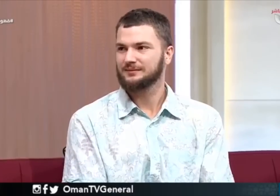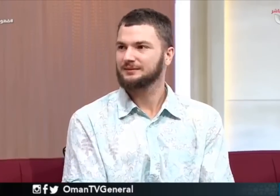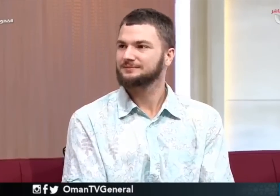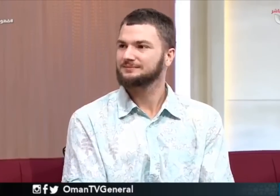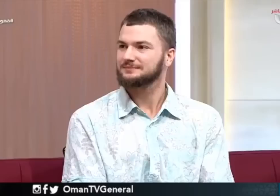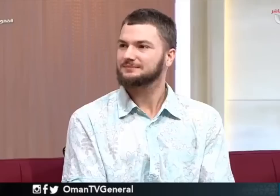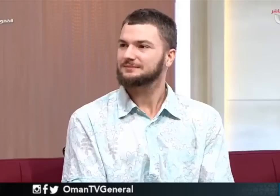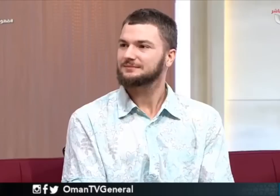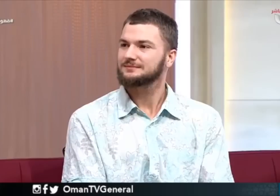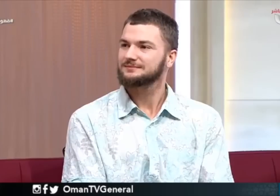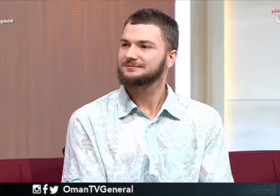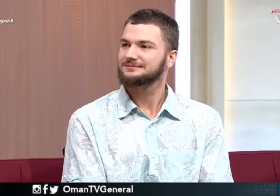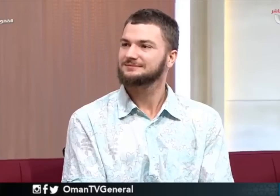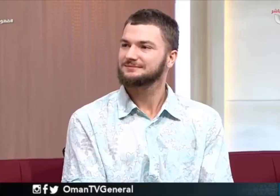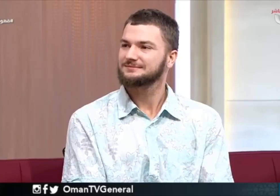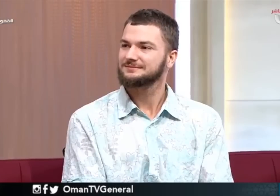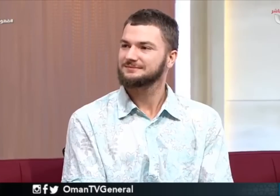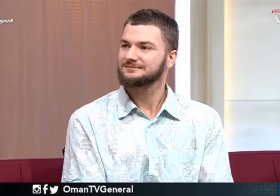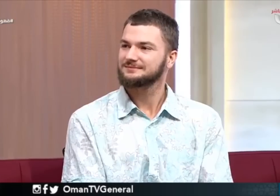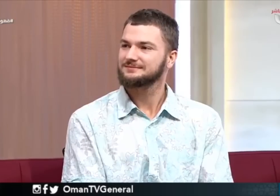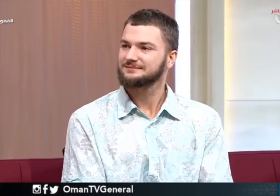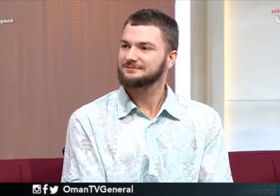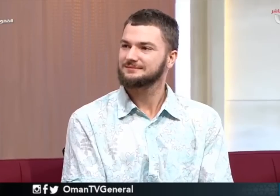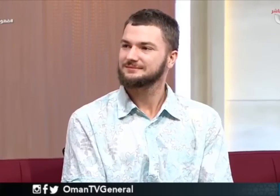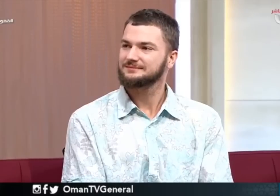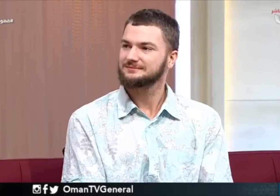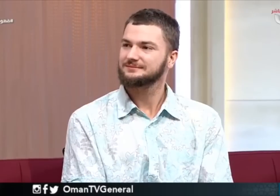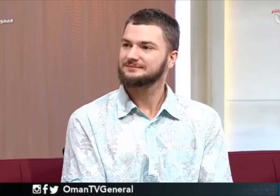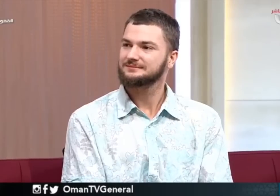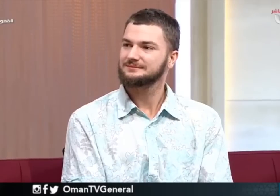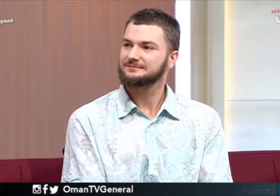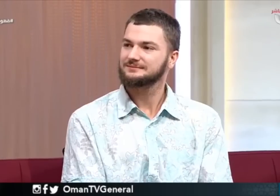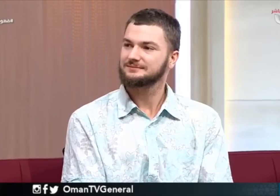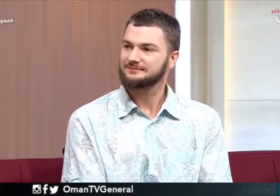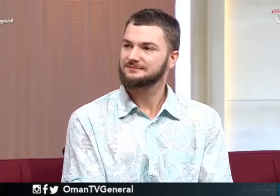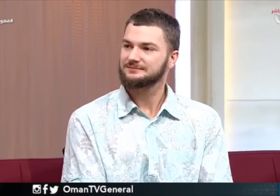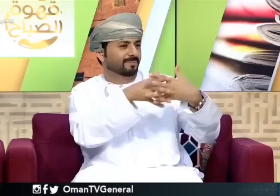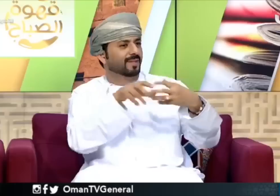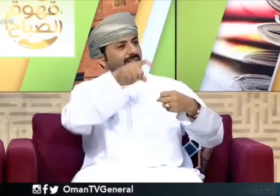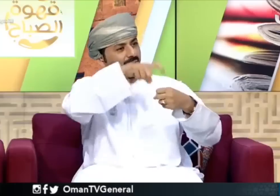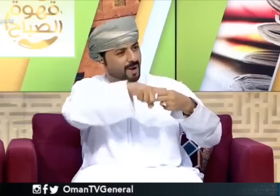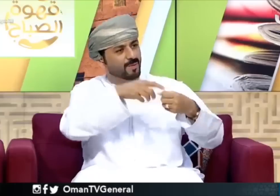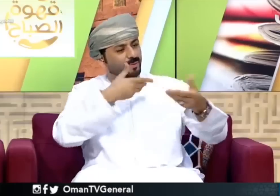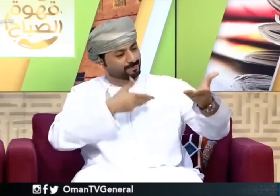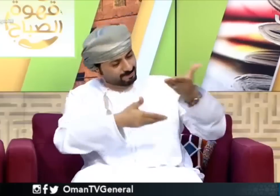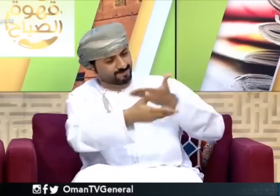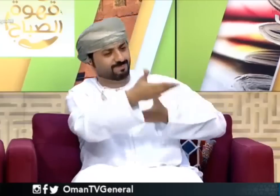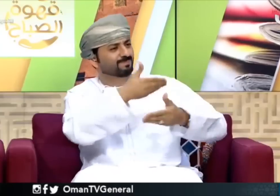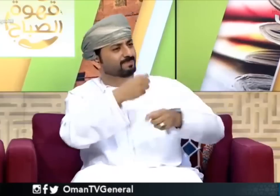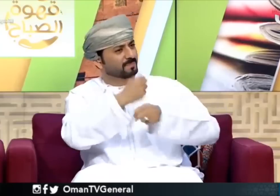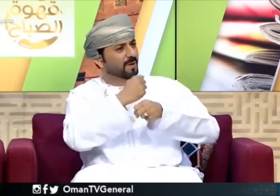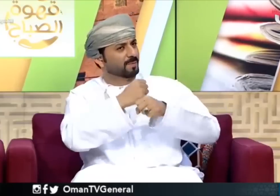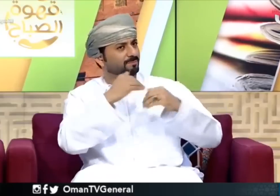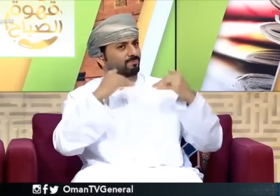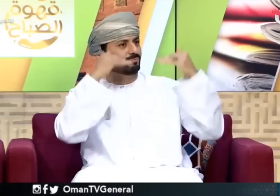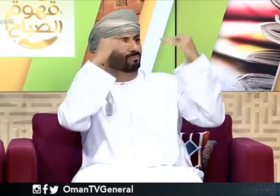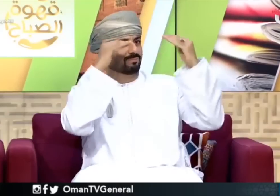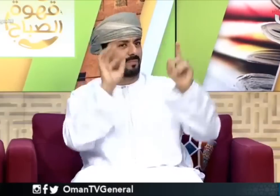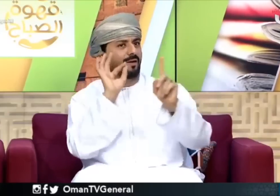شكرا شكرا جزيلا لك على قدومك للسلطنة وأيضا تعرف على السياحة فيها وإحنا إن شاء الله راح يكون